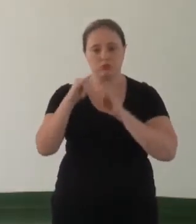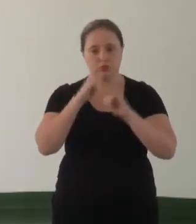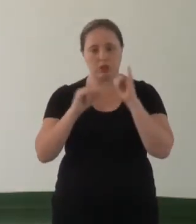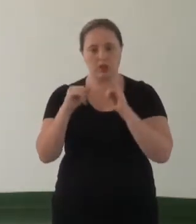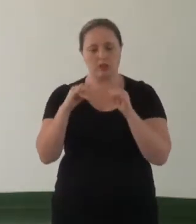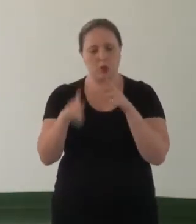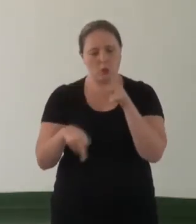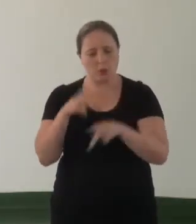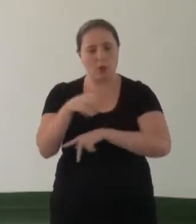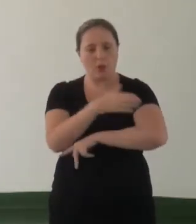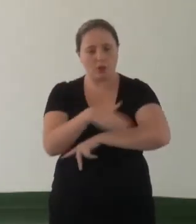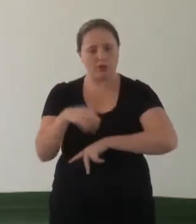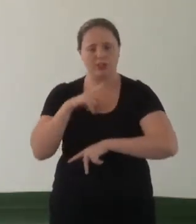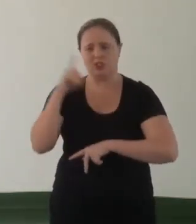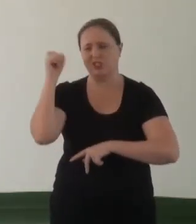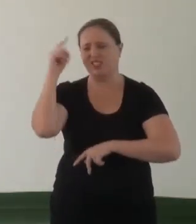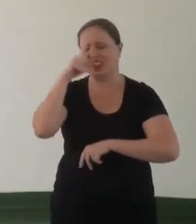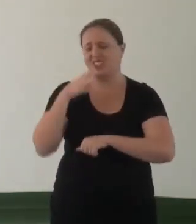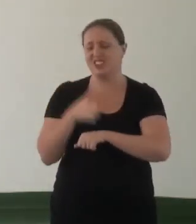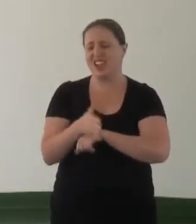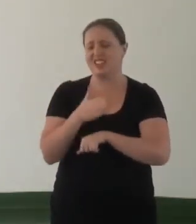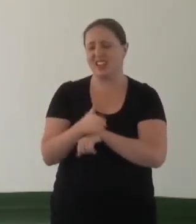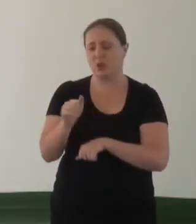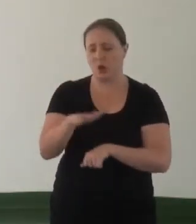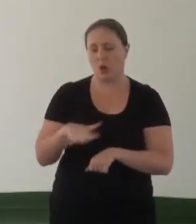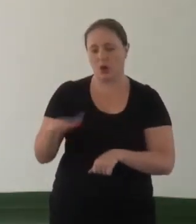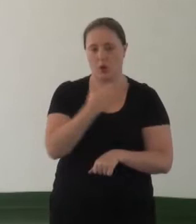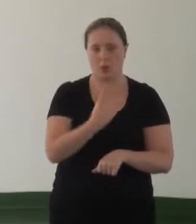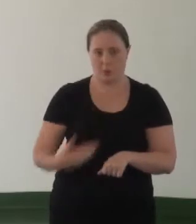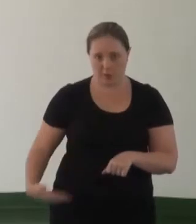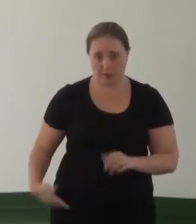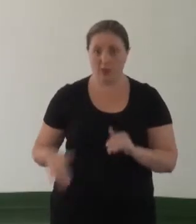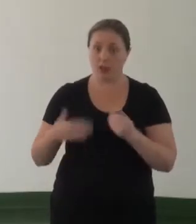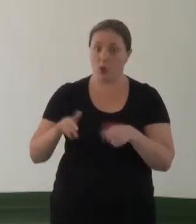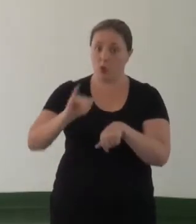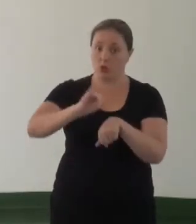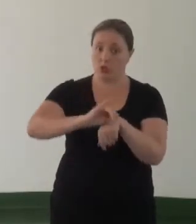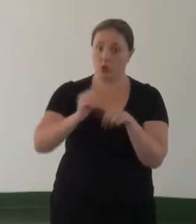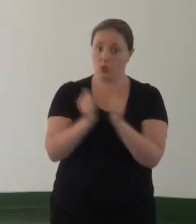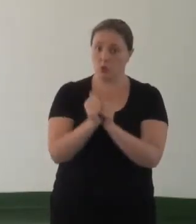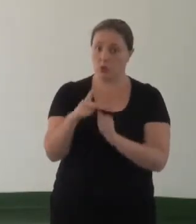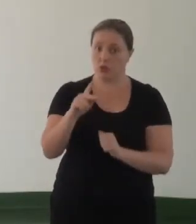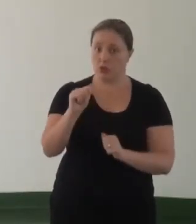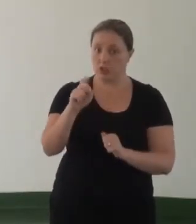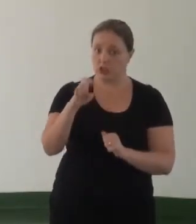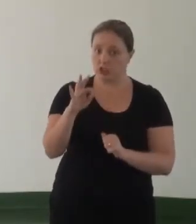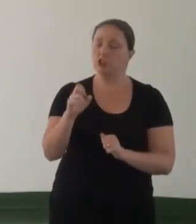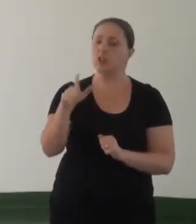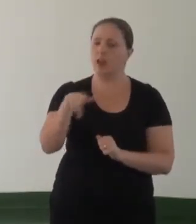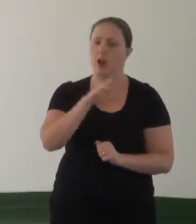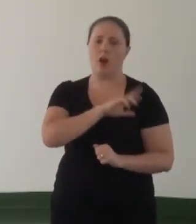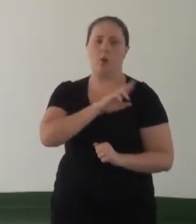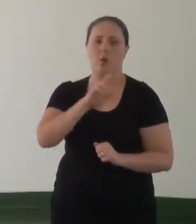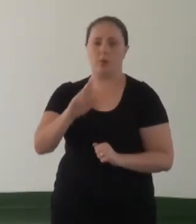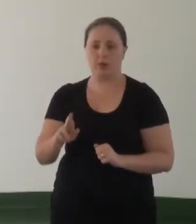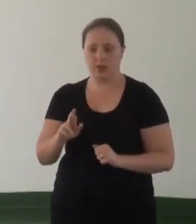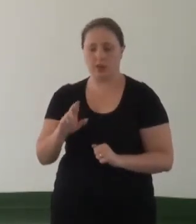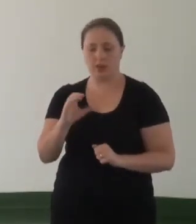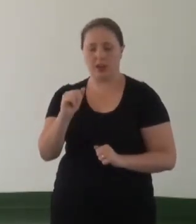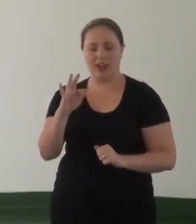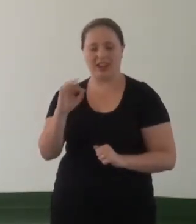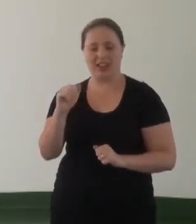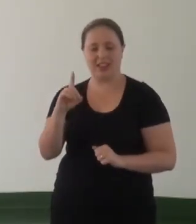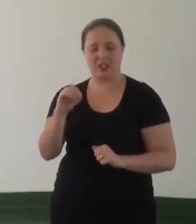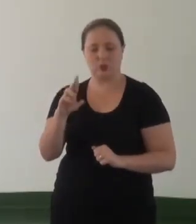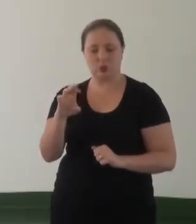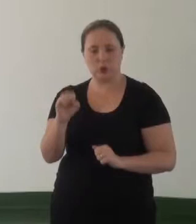dificuldade de acesso em vários órgãos e o Centro, junto com seus agentes, que são um representante dos catadores, um representante